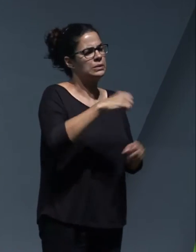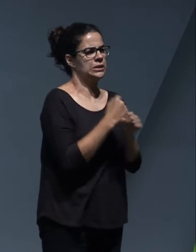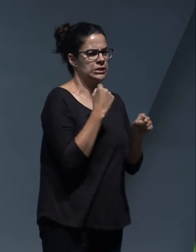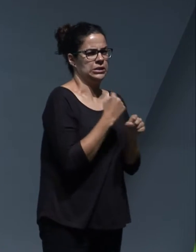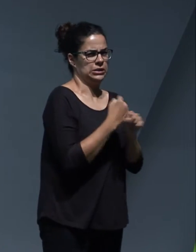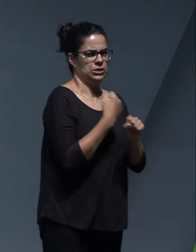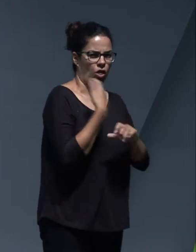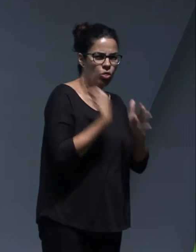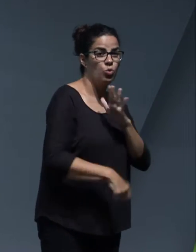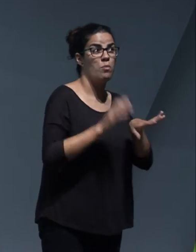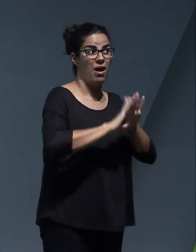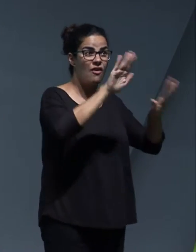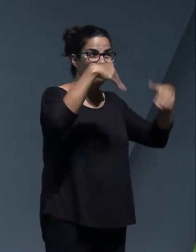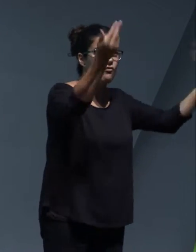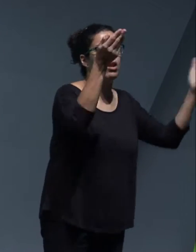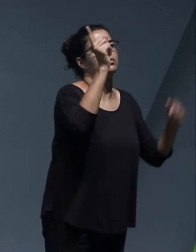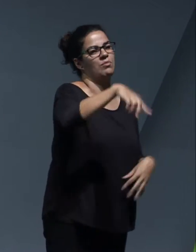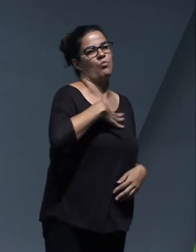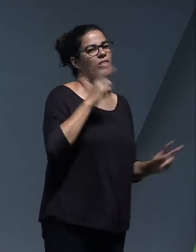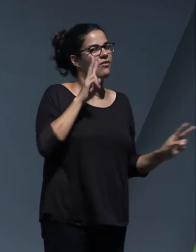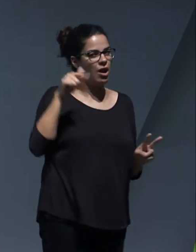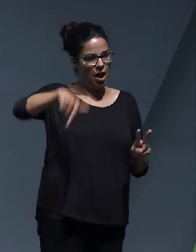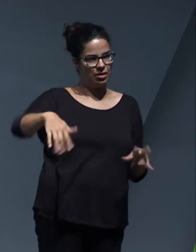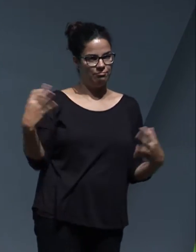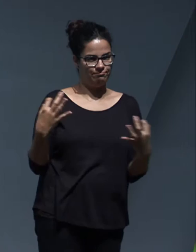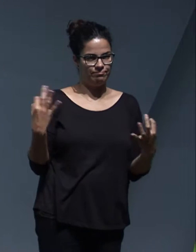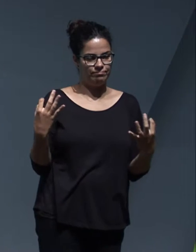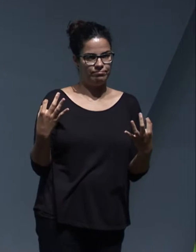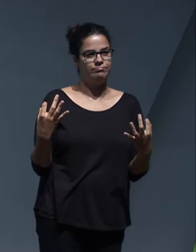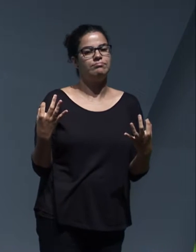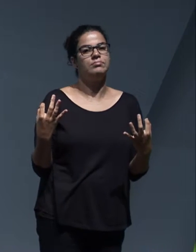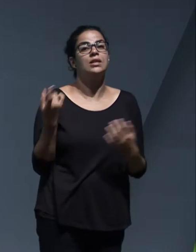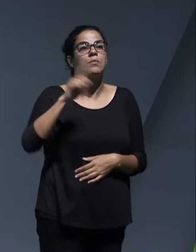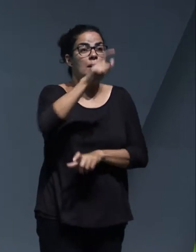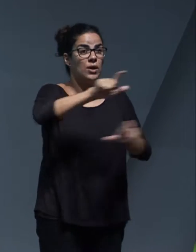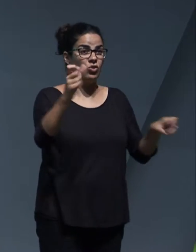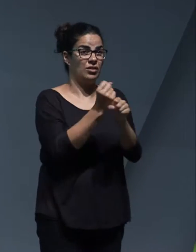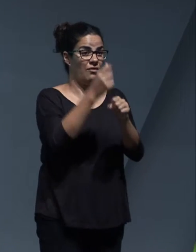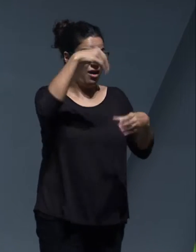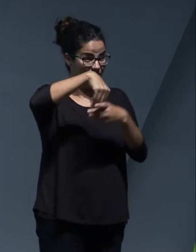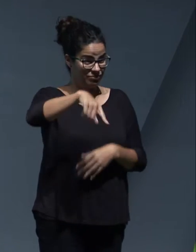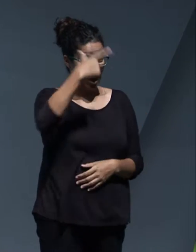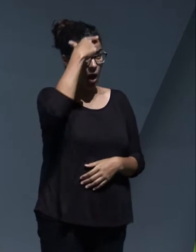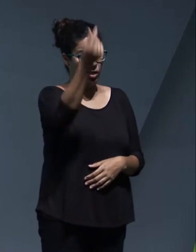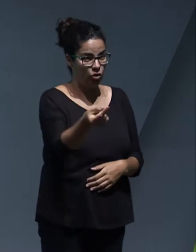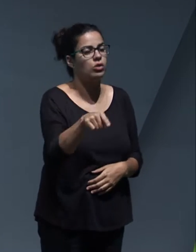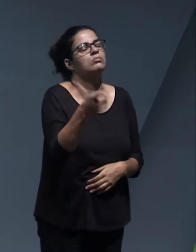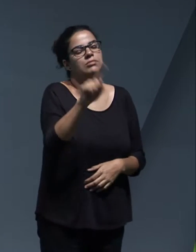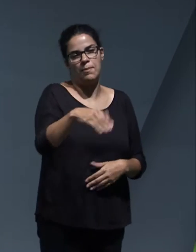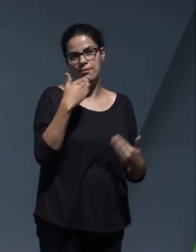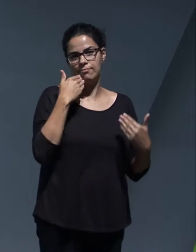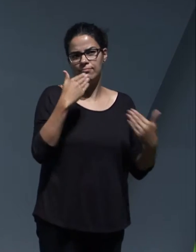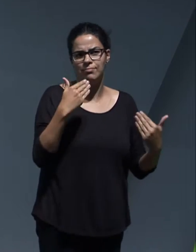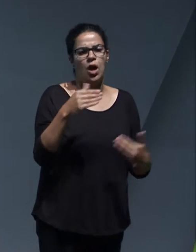todo lo que aquí estaba sucediendo. A todo el personal del auditorio, ¿no? Que también han estado